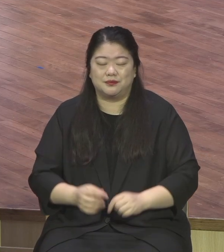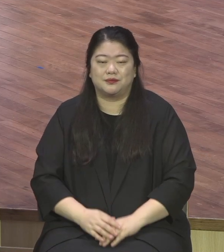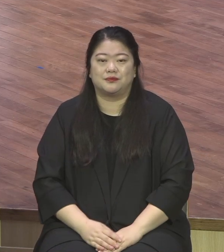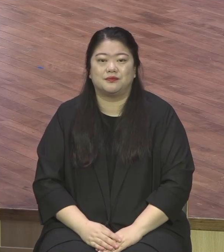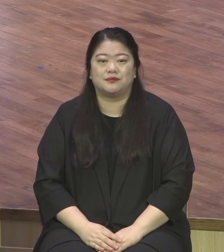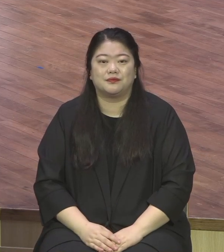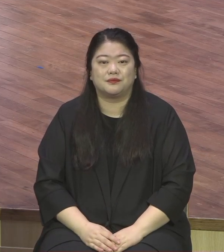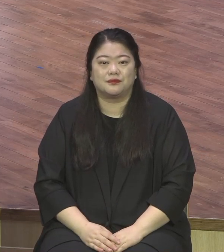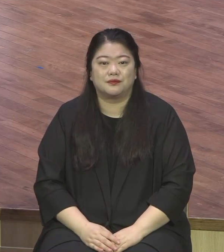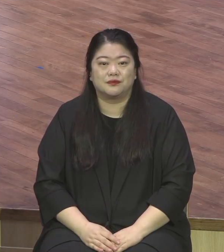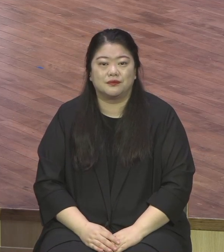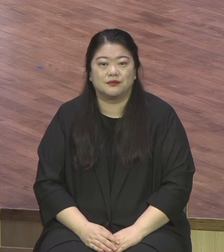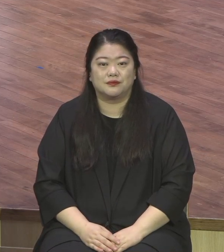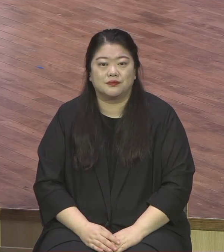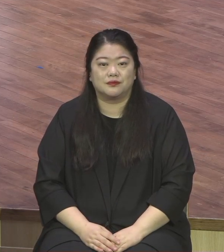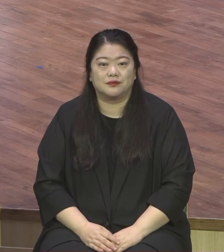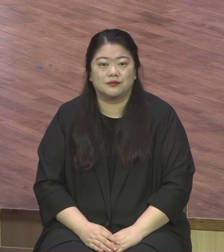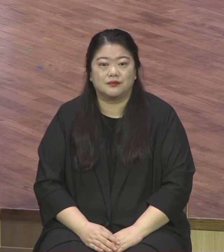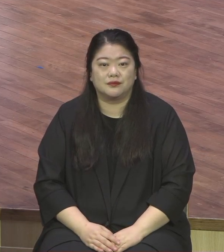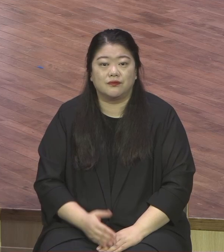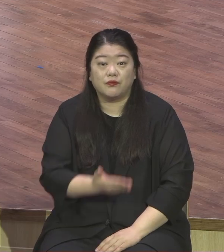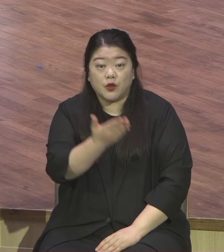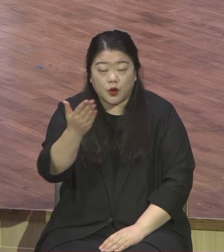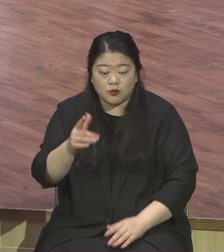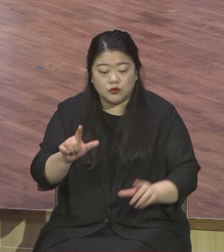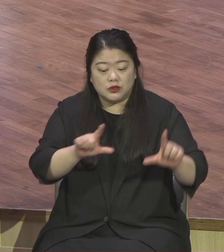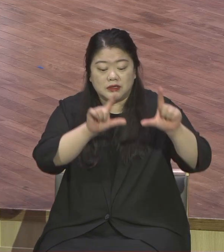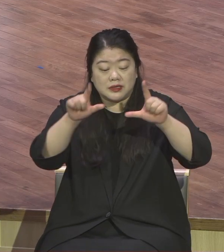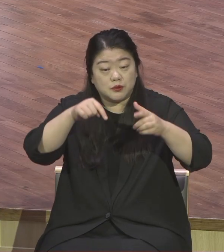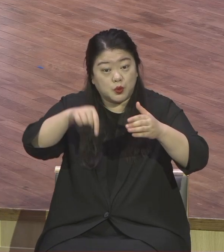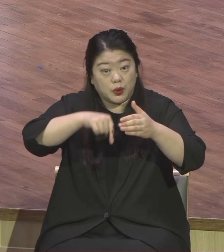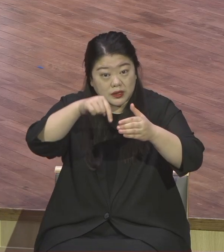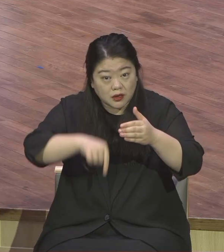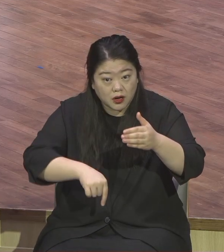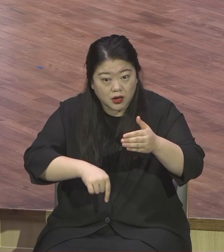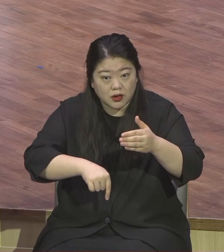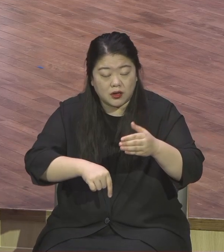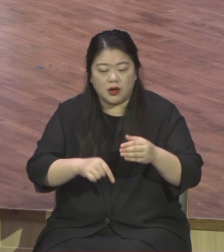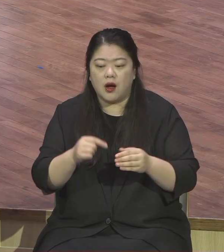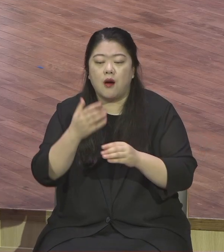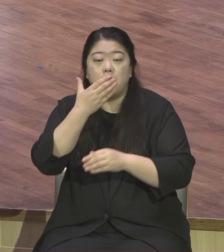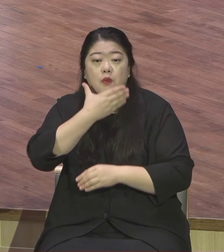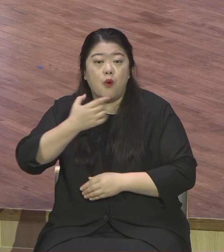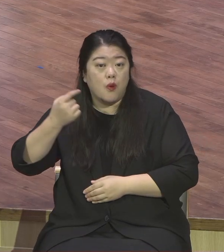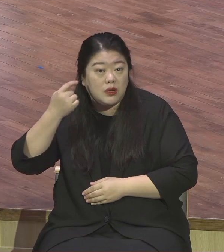완전 각인 뿌리, 체질이 되어질 때에 그 어떤